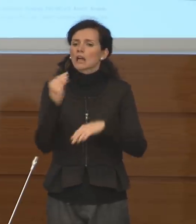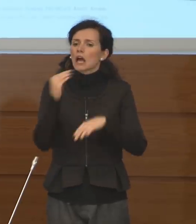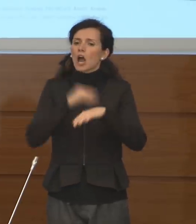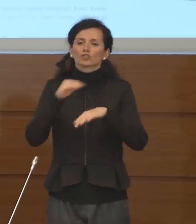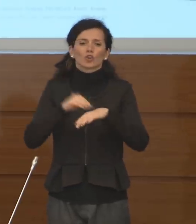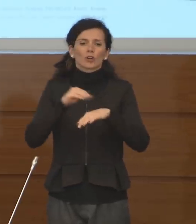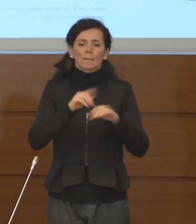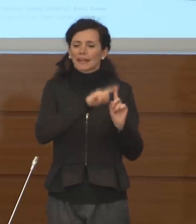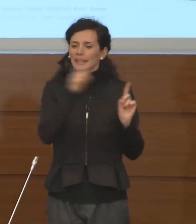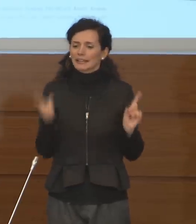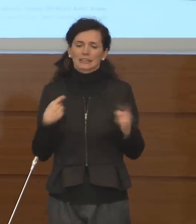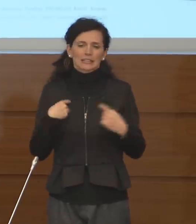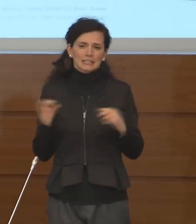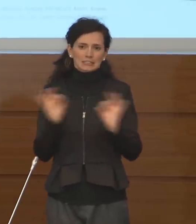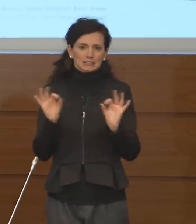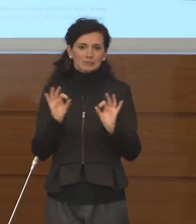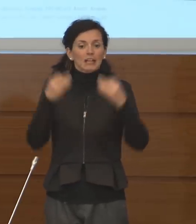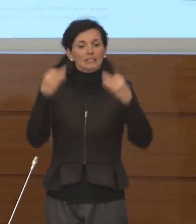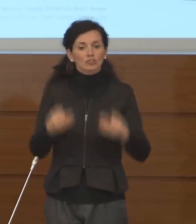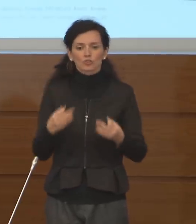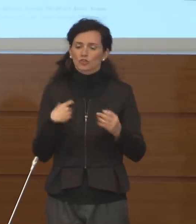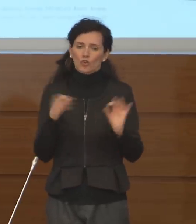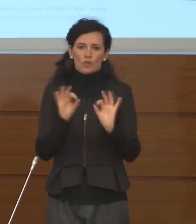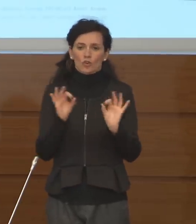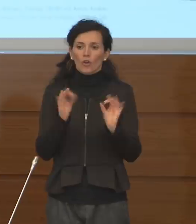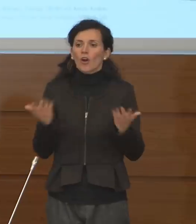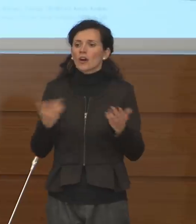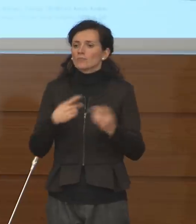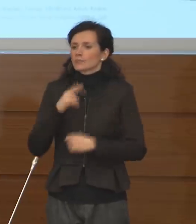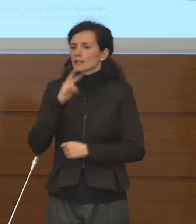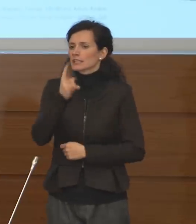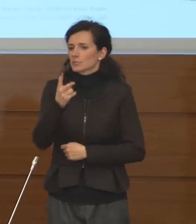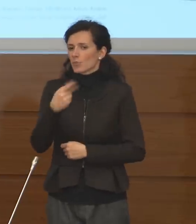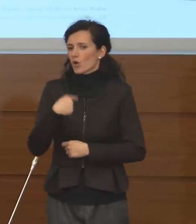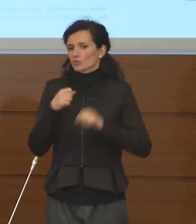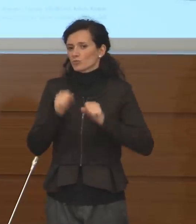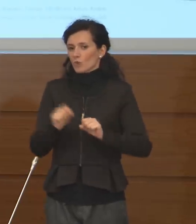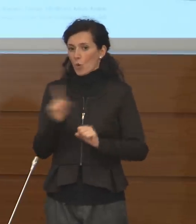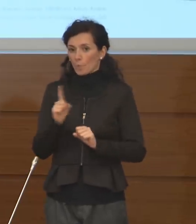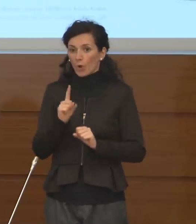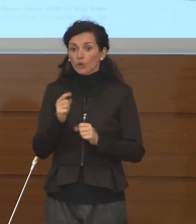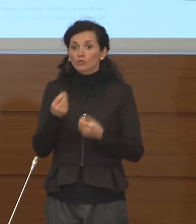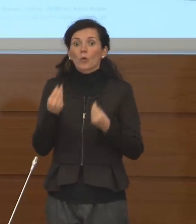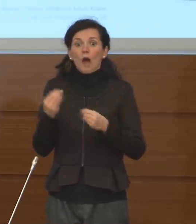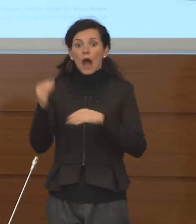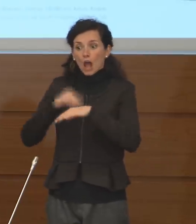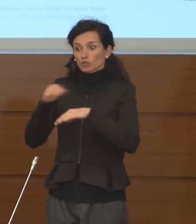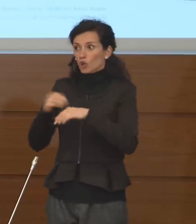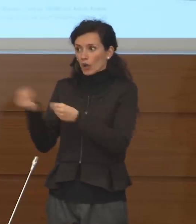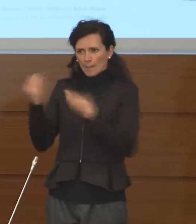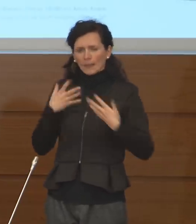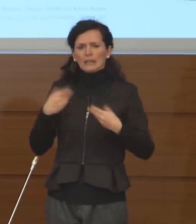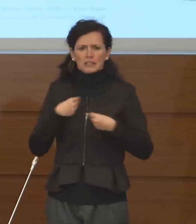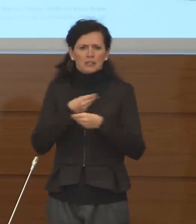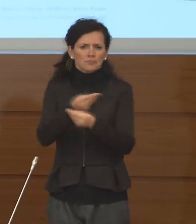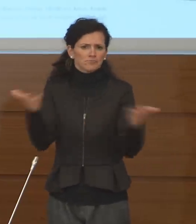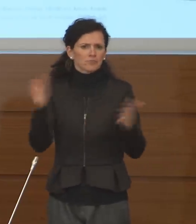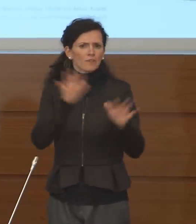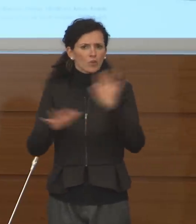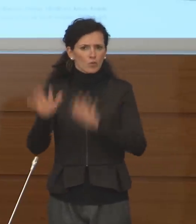decisione, quindi su questo non vi posso rispondere. Appena avrò gli aggiornamenti ve li fornirò.